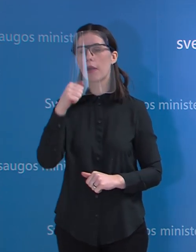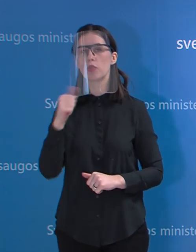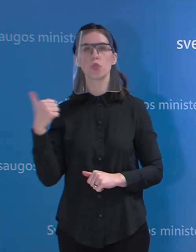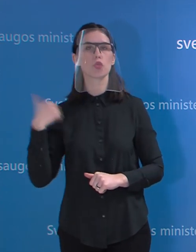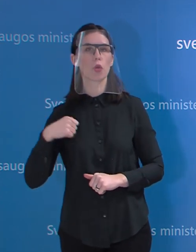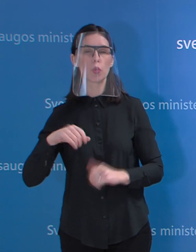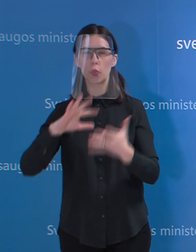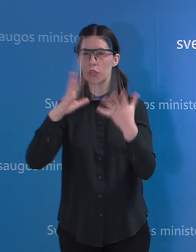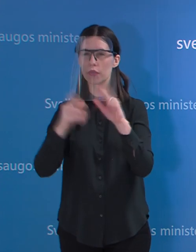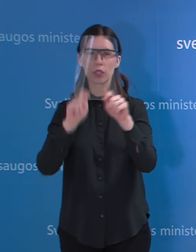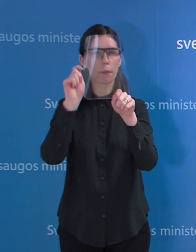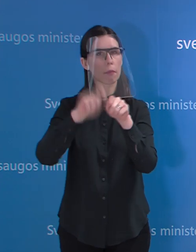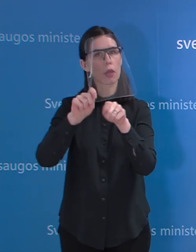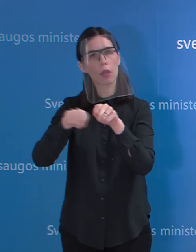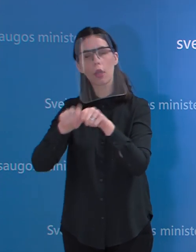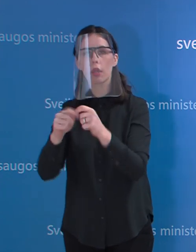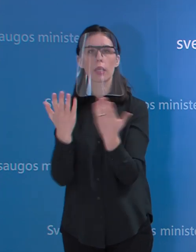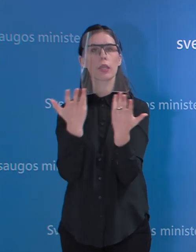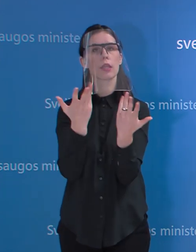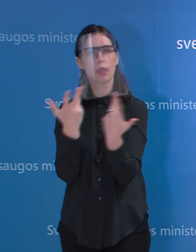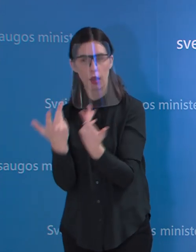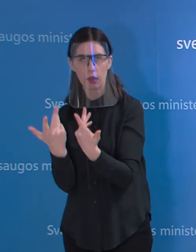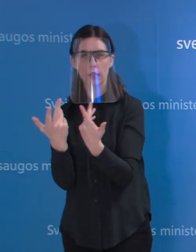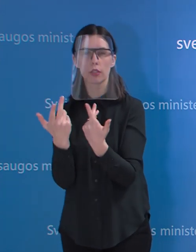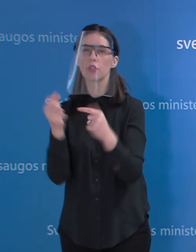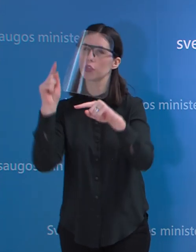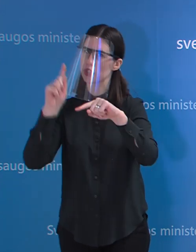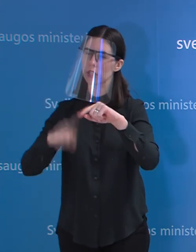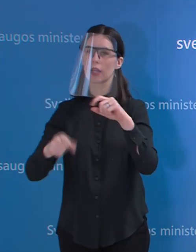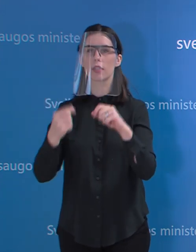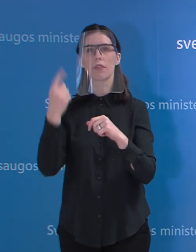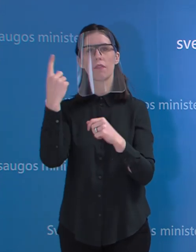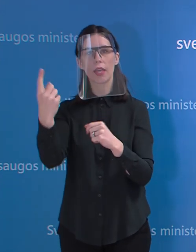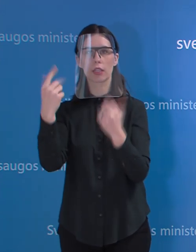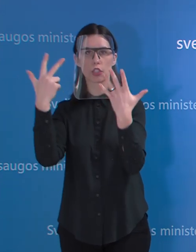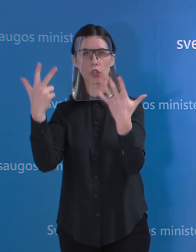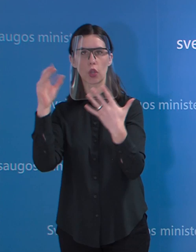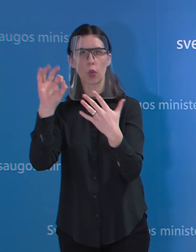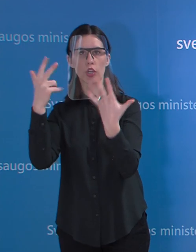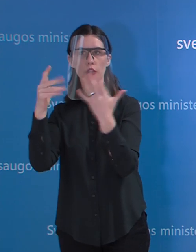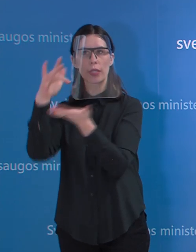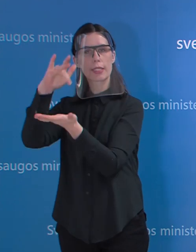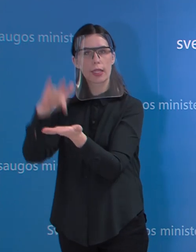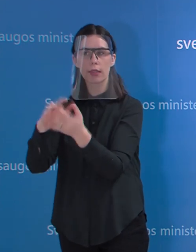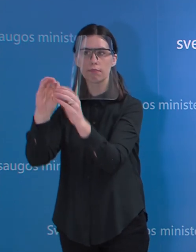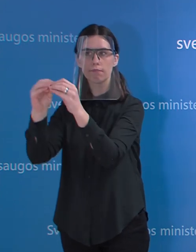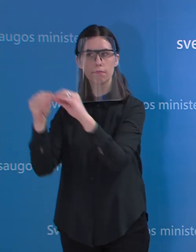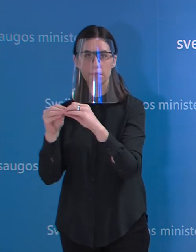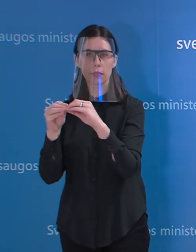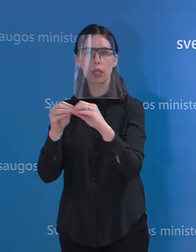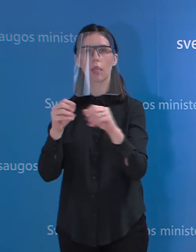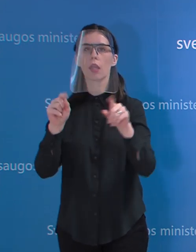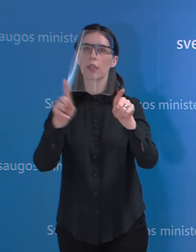derinamas ir koordinojamas su 1808 centru, su nacionaliniu